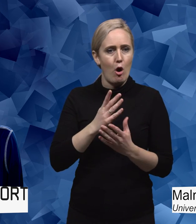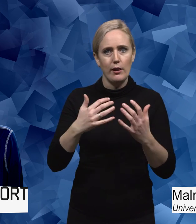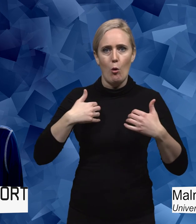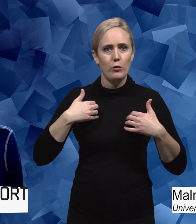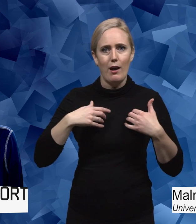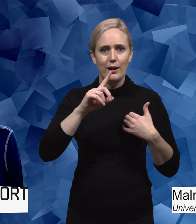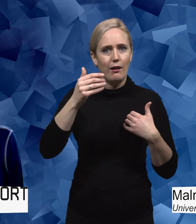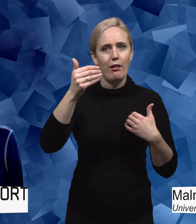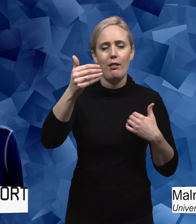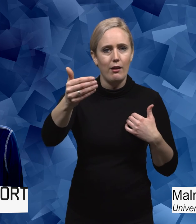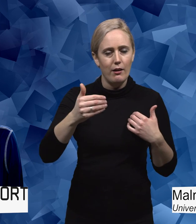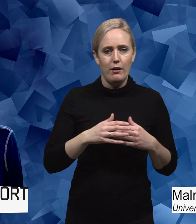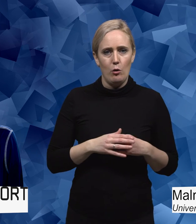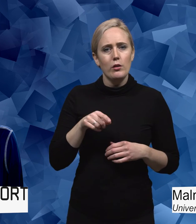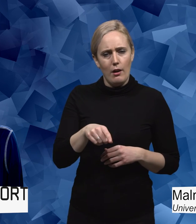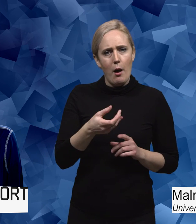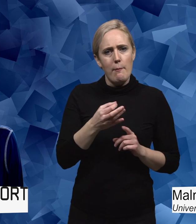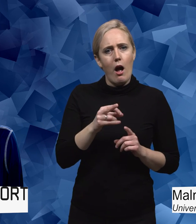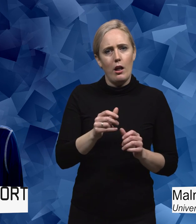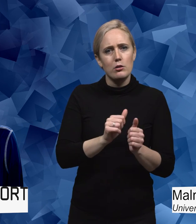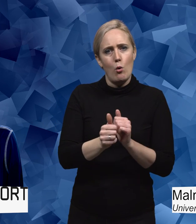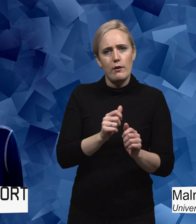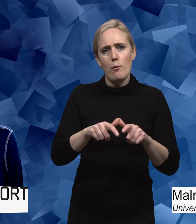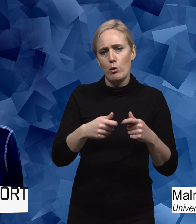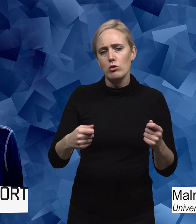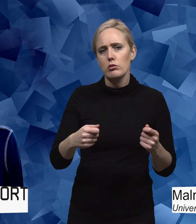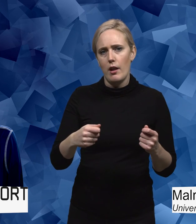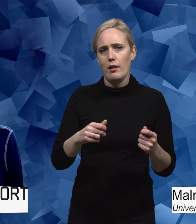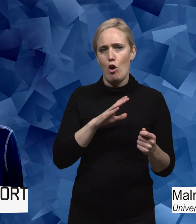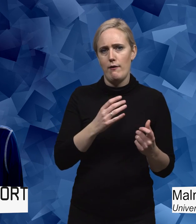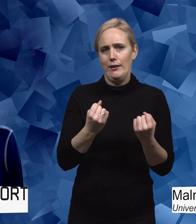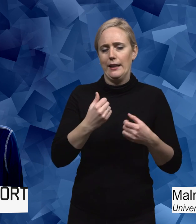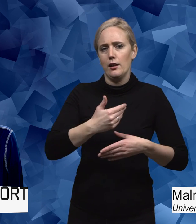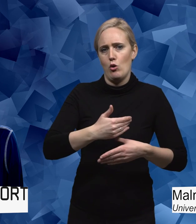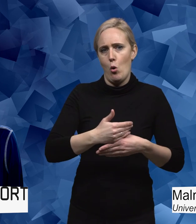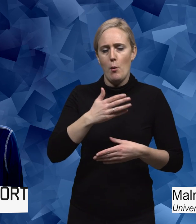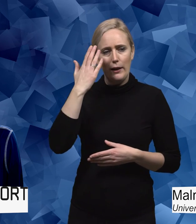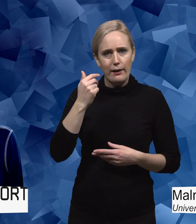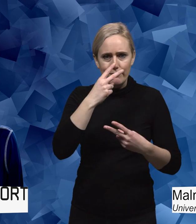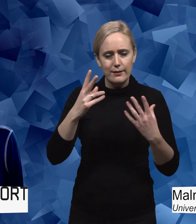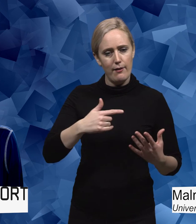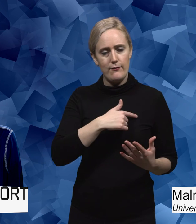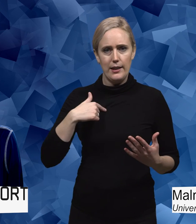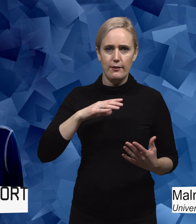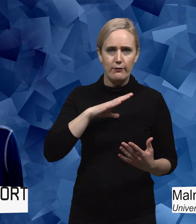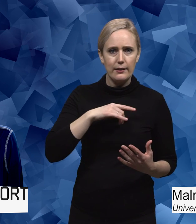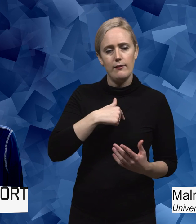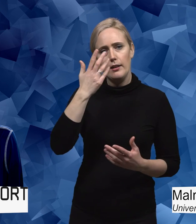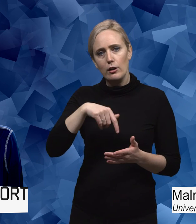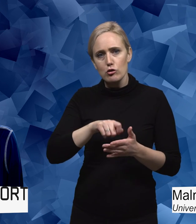Parasportförbundet kan spela en roll att på något sätt uppmärksamma att här finns vi och vi kan starta ett samarbete på de här orterna